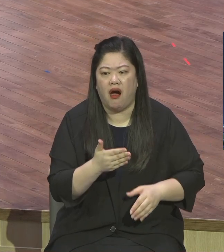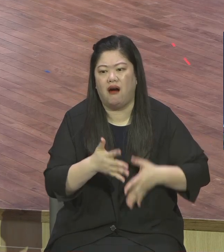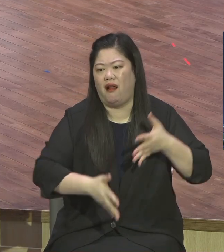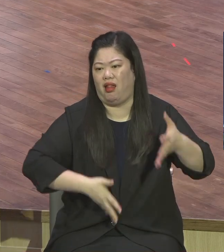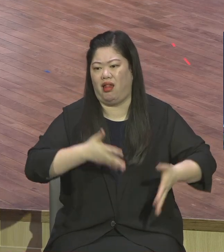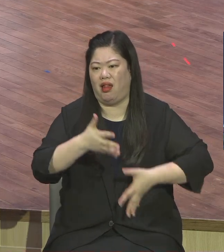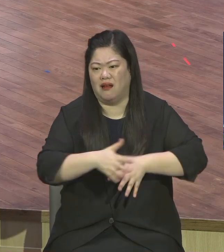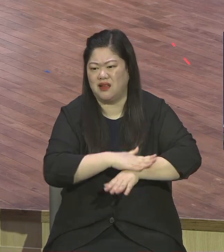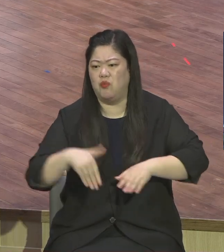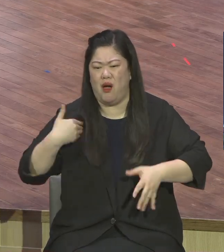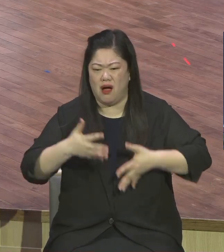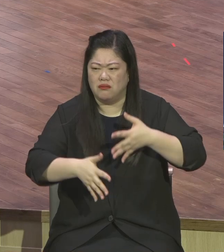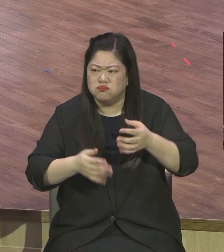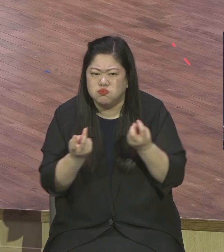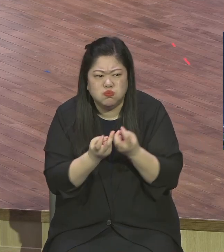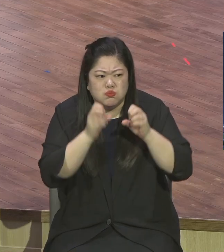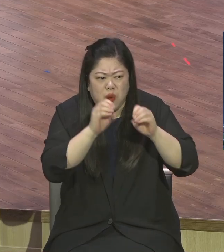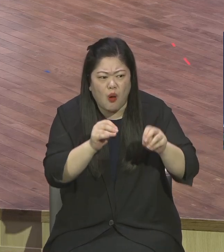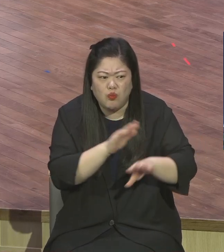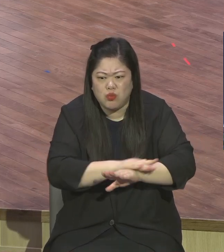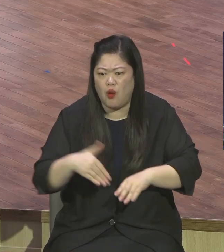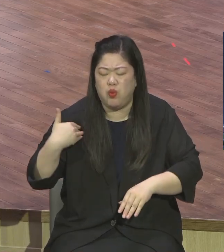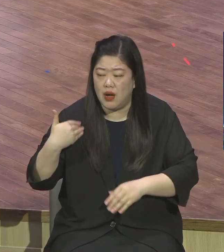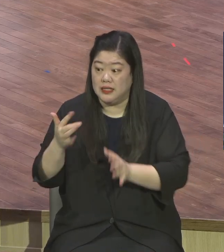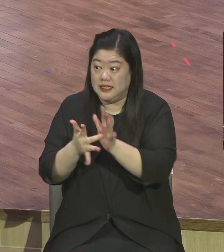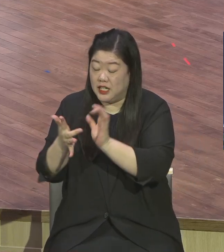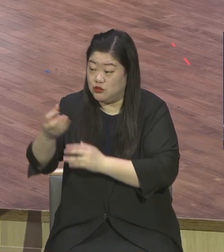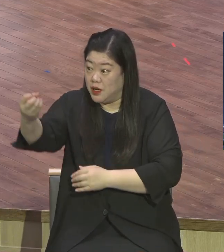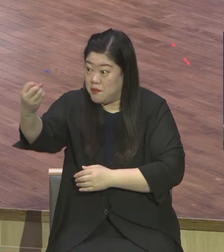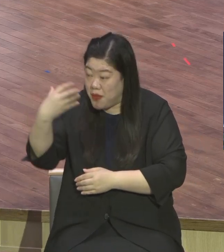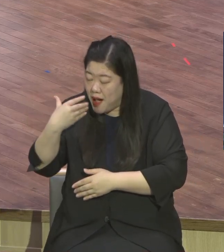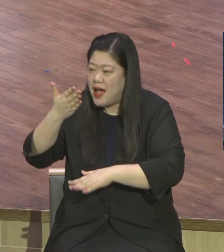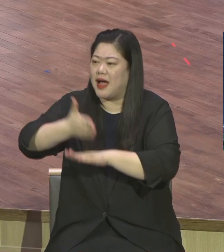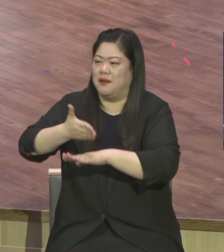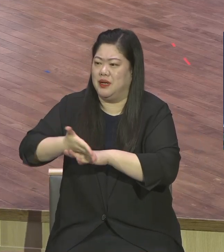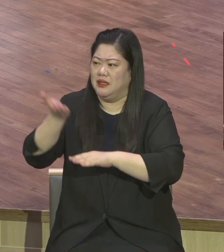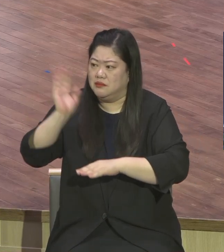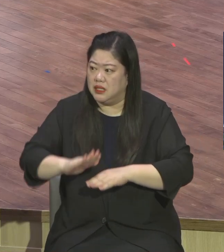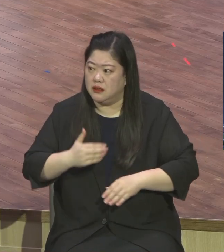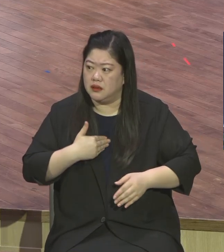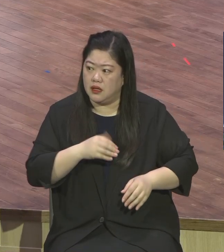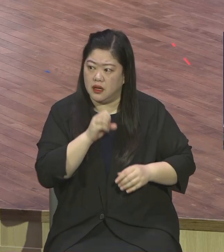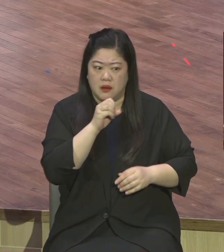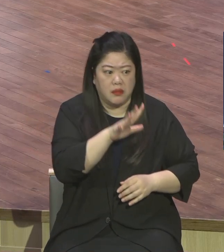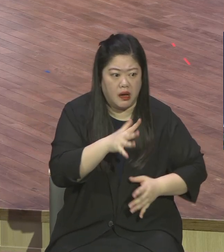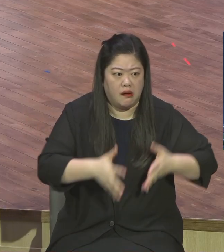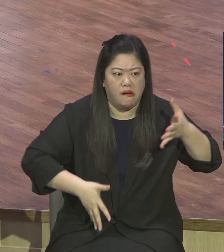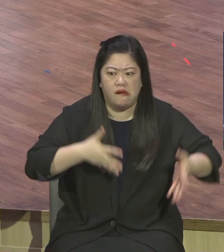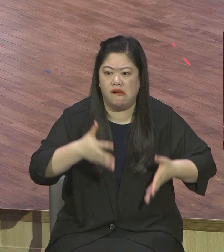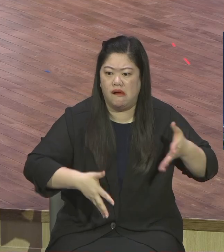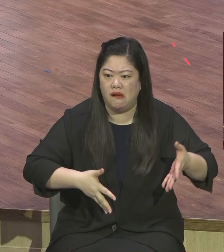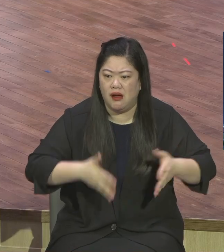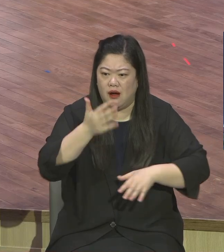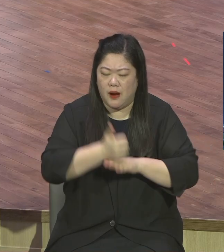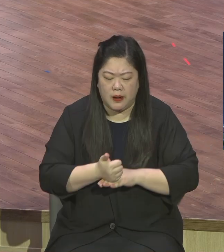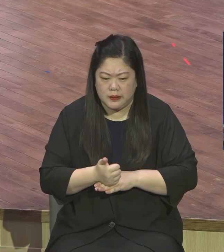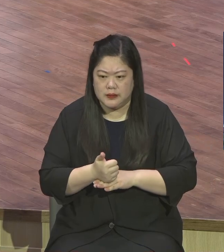똑같이 똑같은 버릇을 불신자들 그대로 한단 말이요 에베소 4장 22절